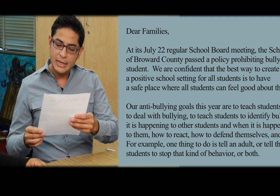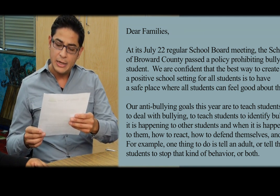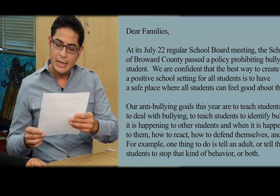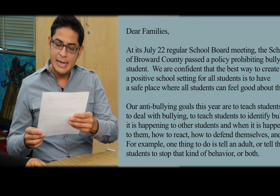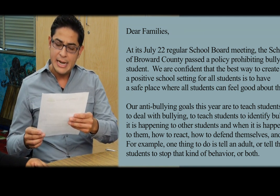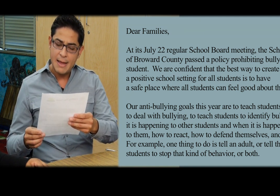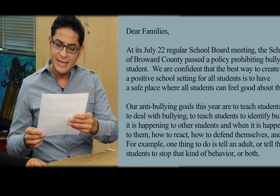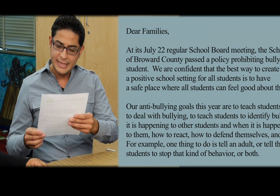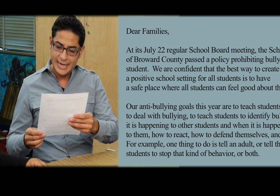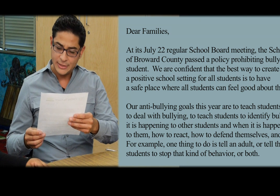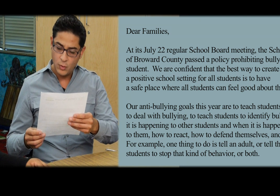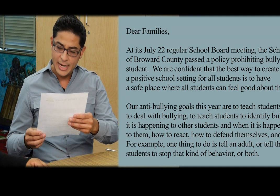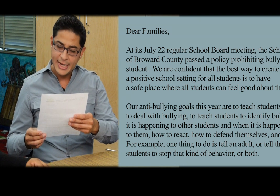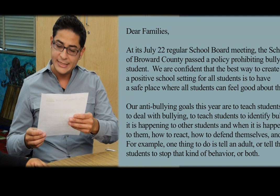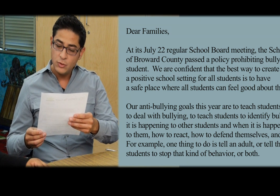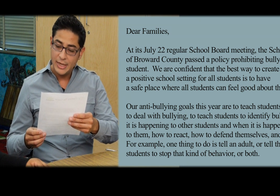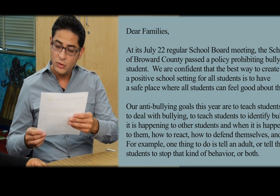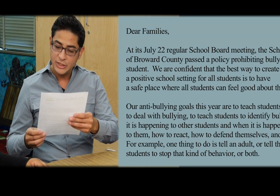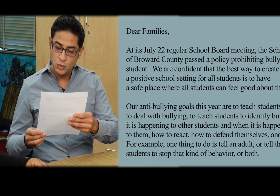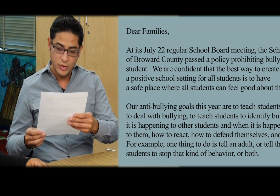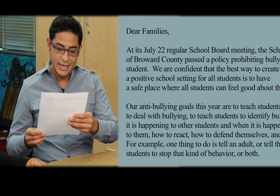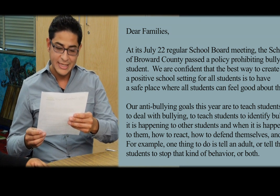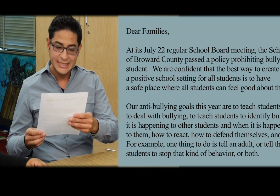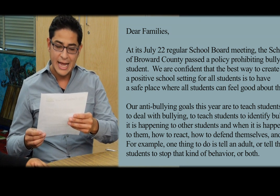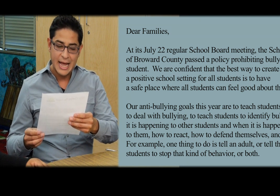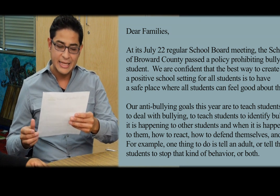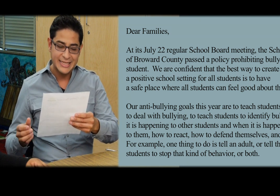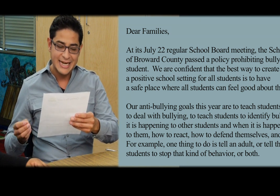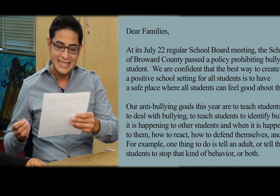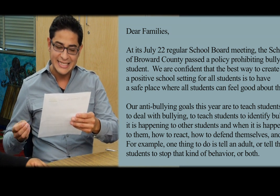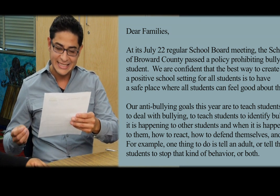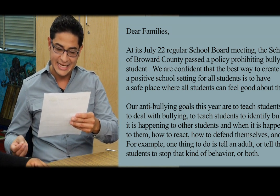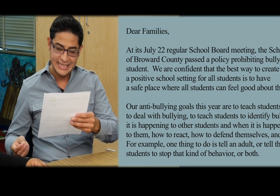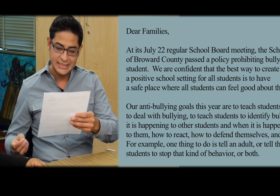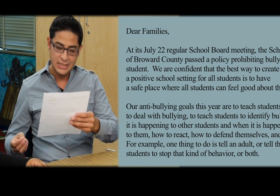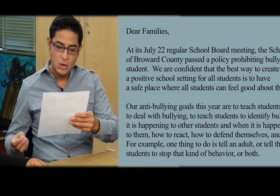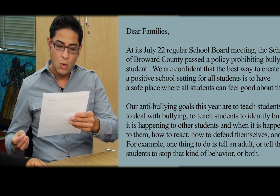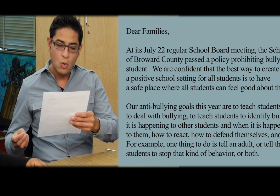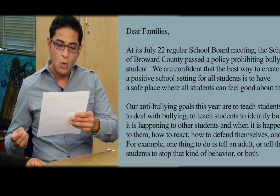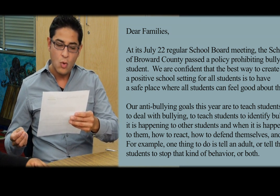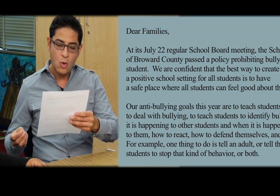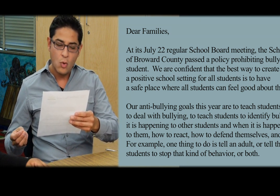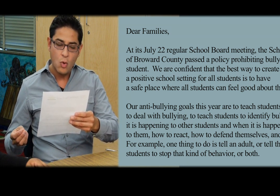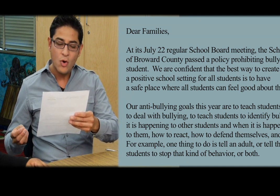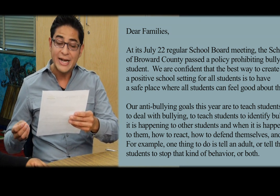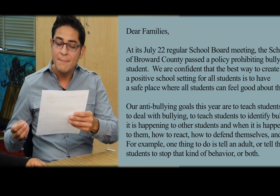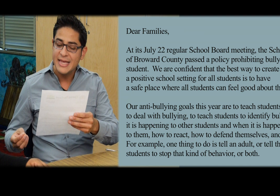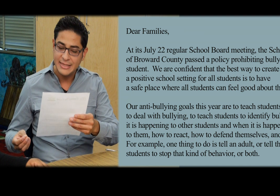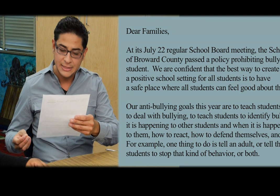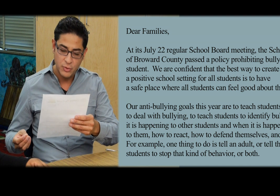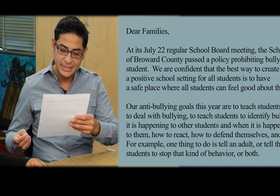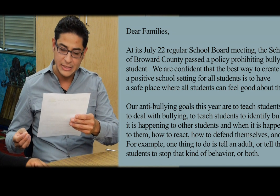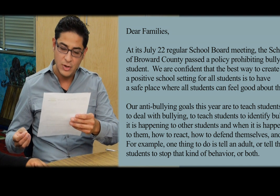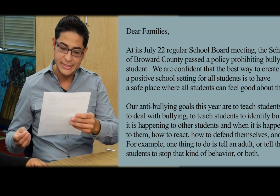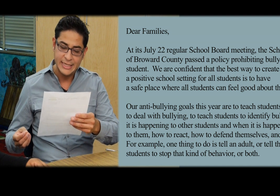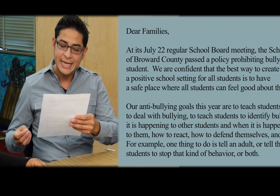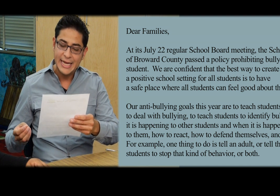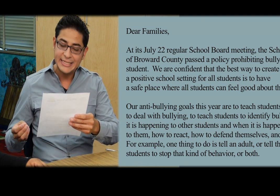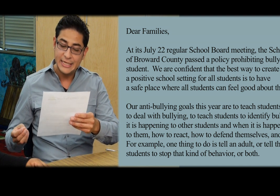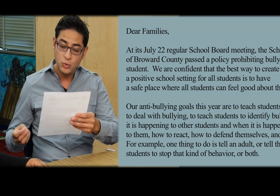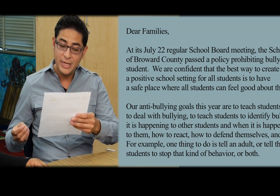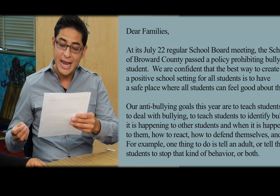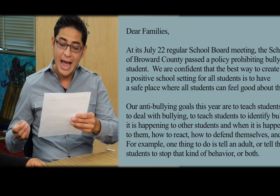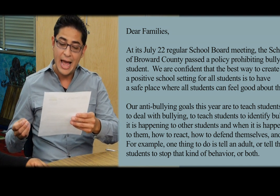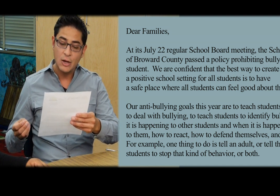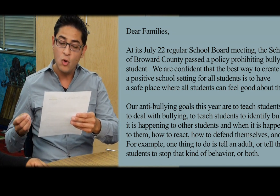que la meta de la escuela es ayudar a los estudiantes a tener destrezas o herramientas por decirlo así